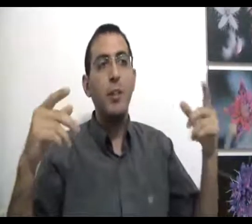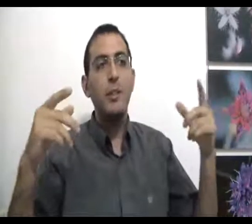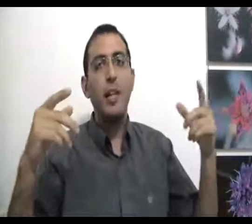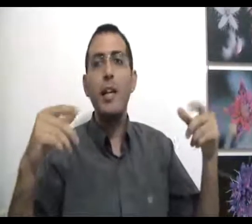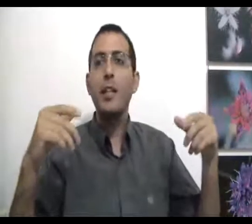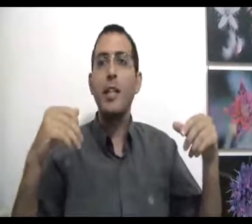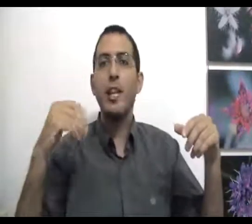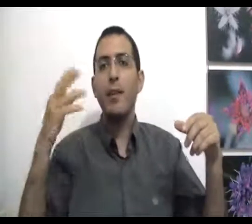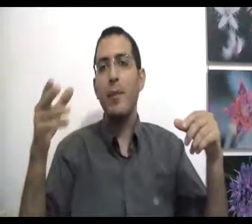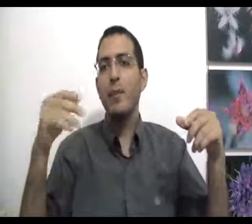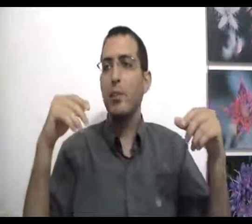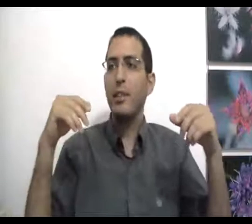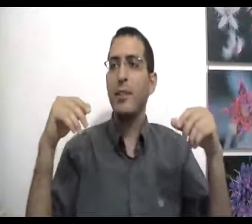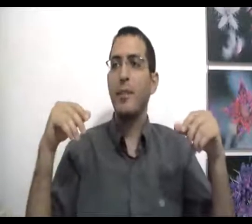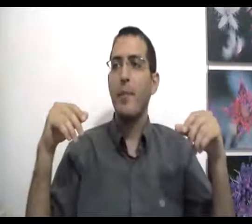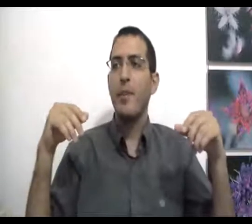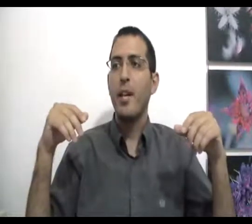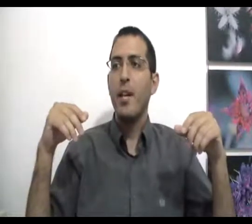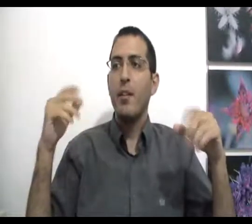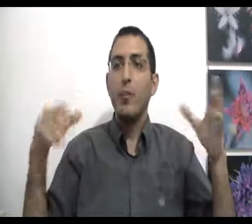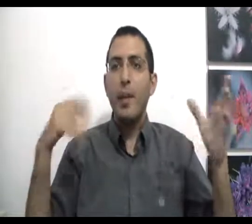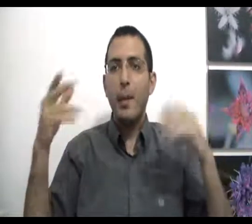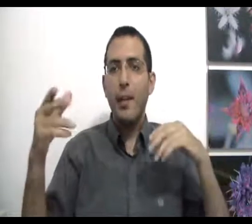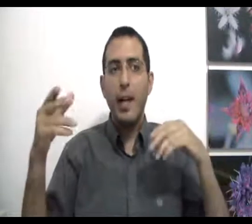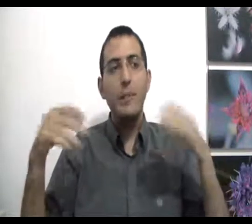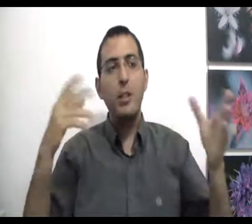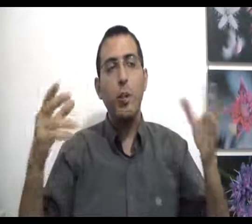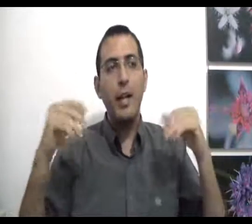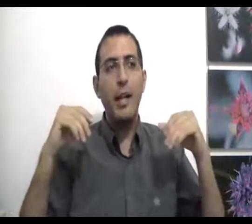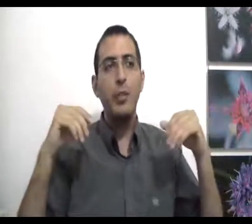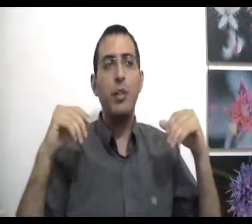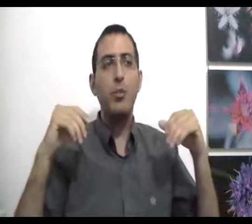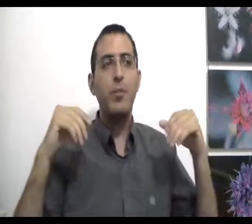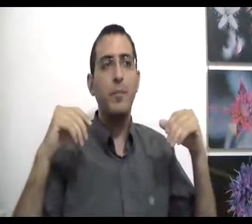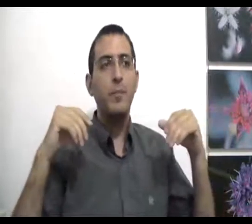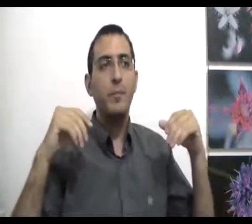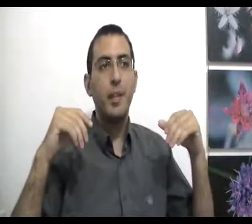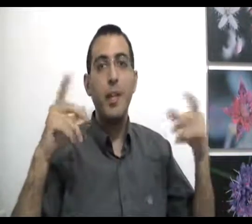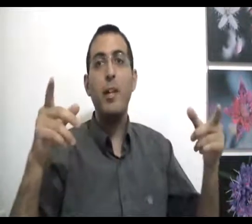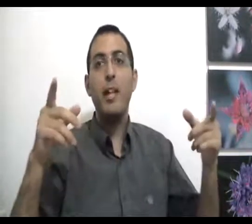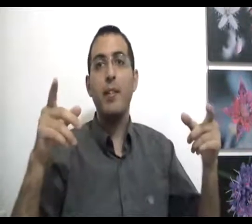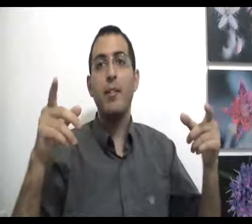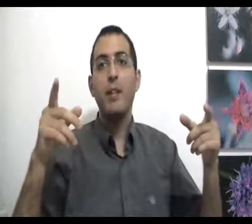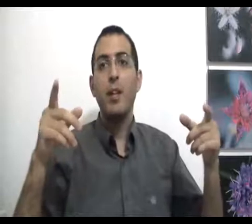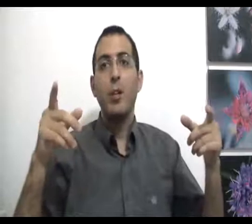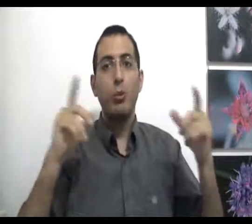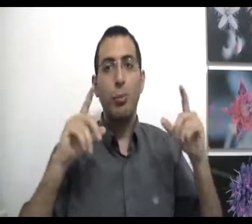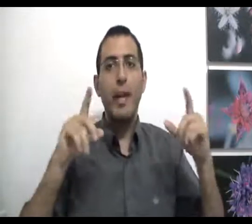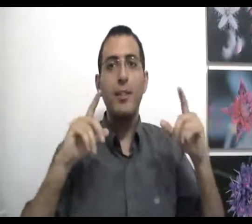מזה נניח שעכשיו האדם הזה גוסס והוא יהיה בריא האם זה יגרום לך להרגיש יותר טוב אם כן זאת אומרת שאתה